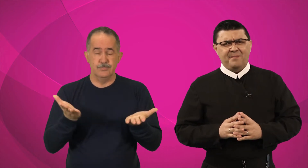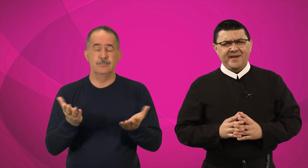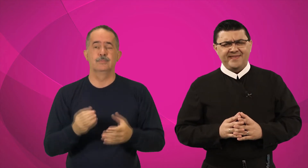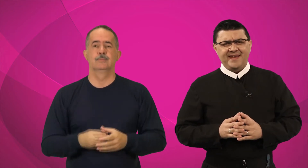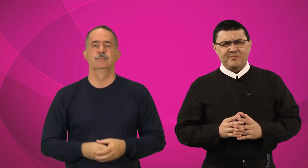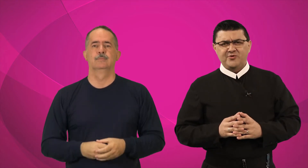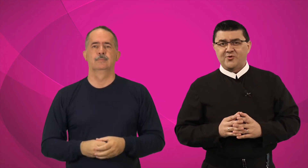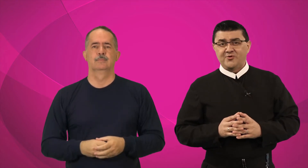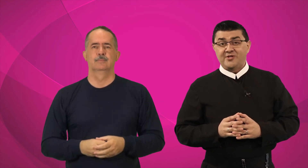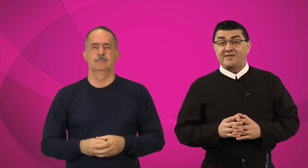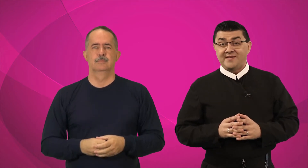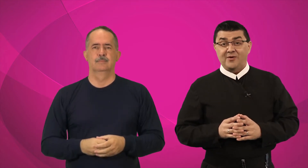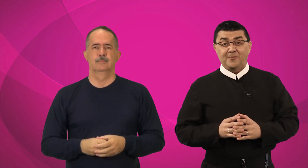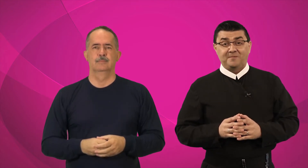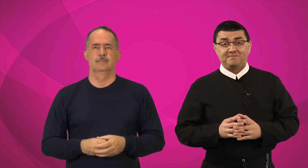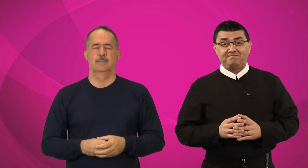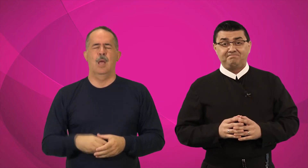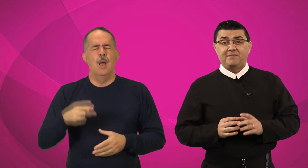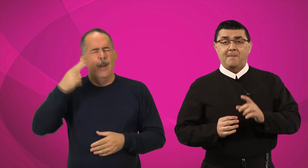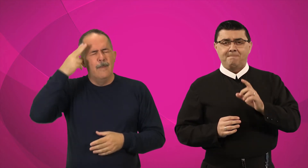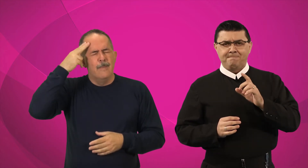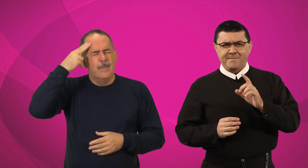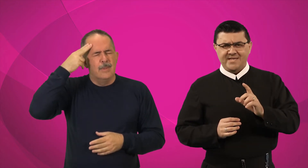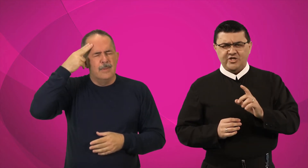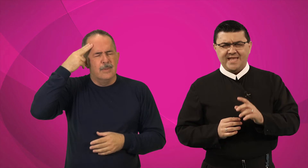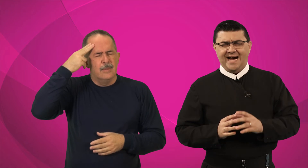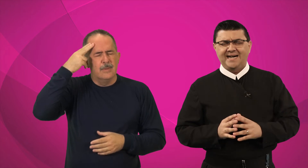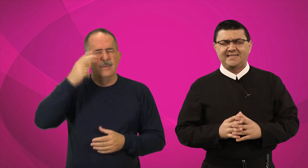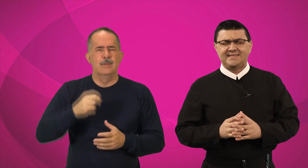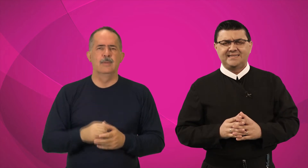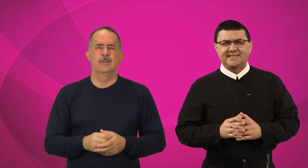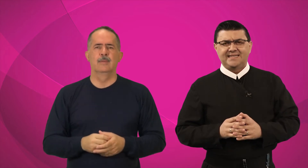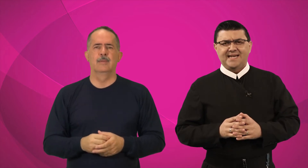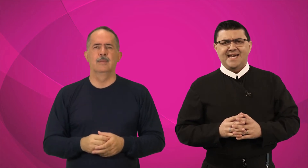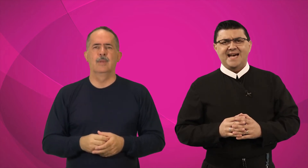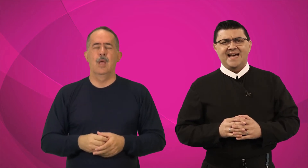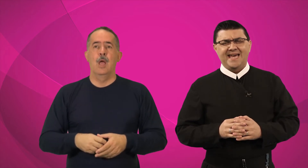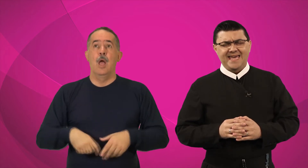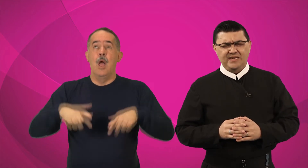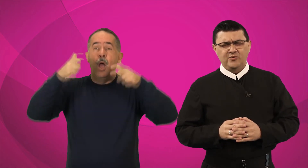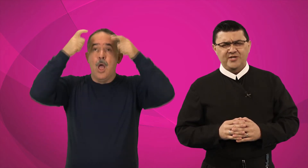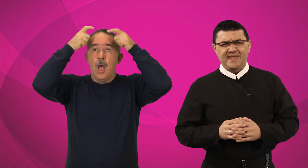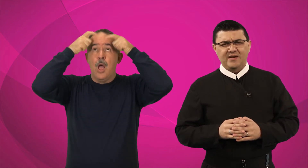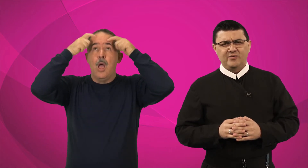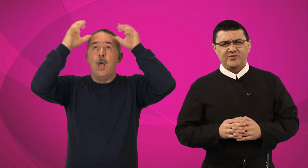aprenderemos hoje são Meditar, Reino de Deus,